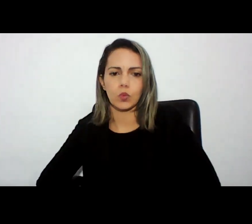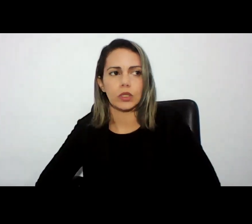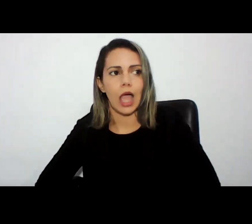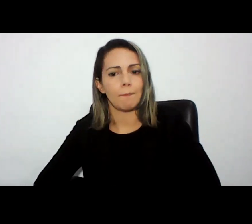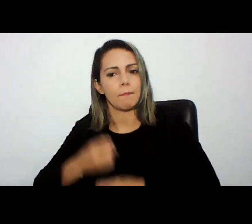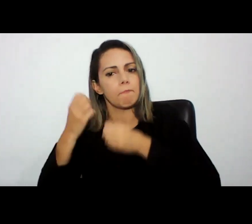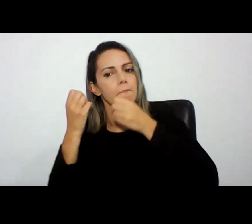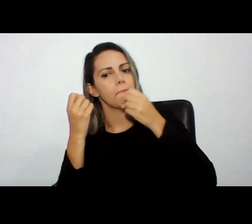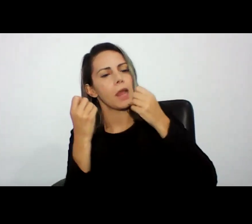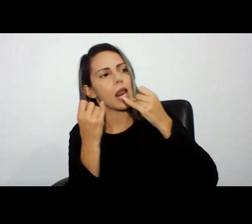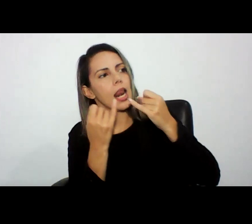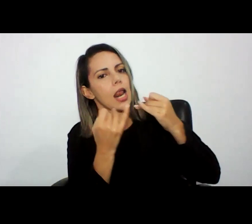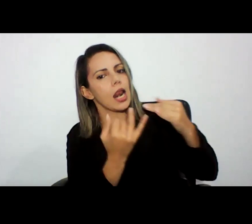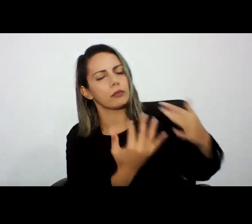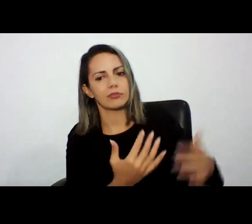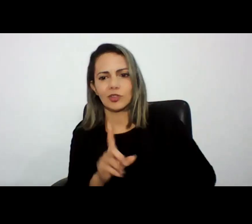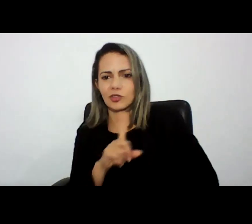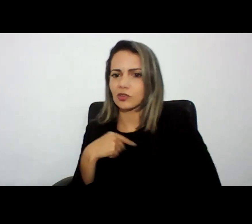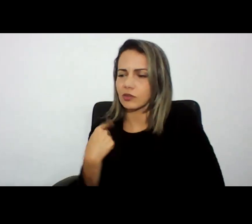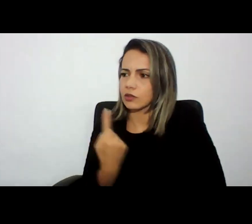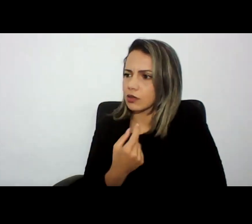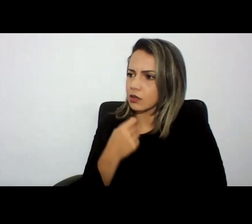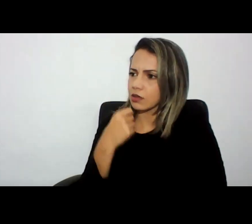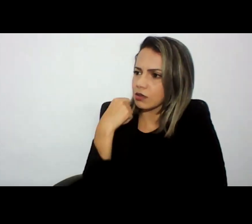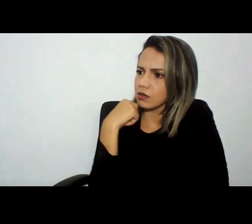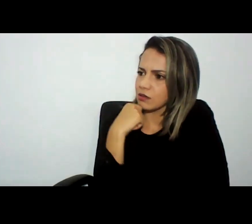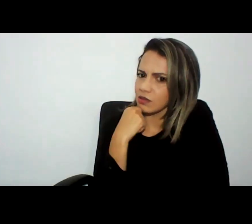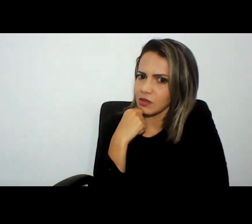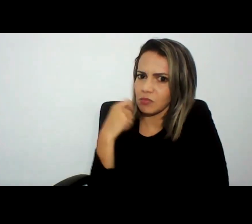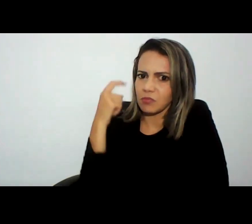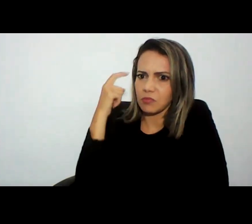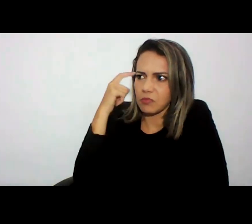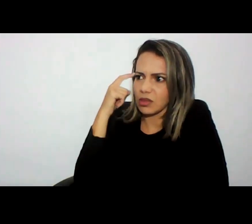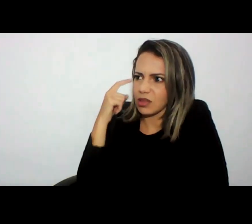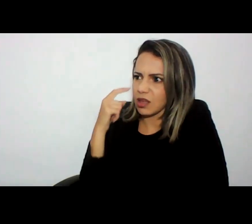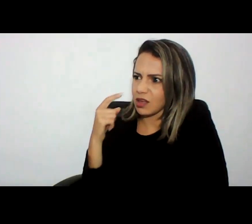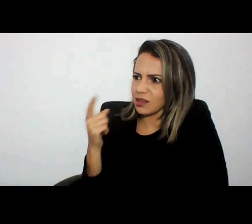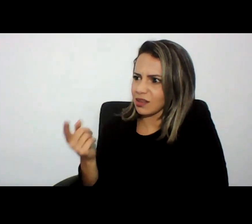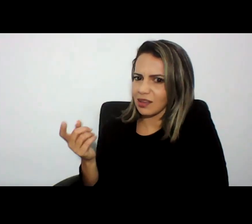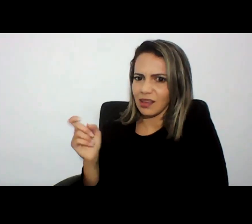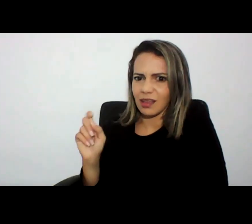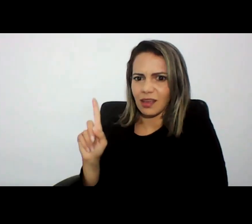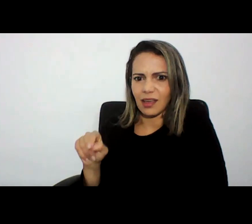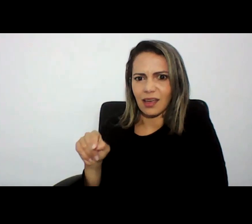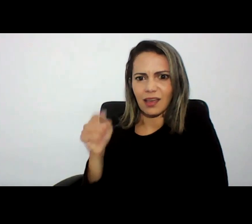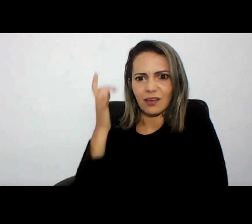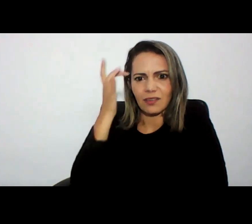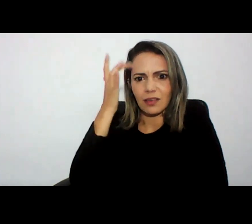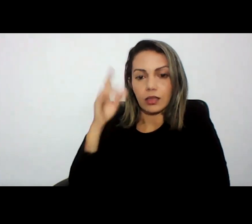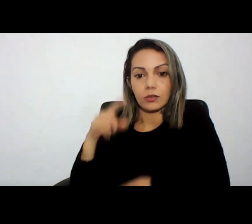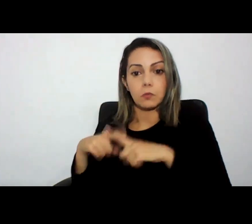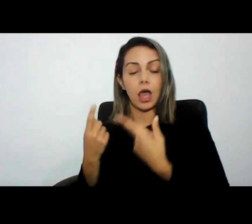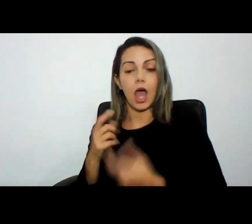nós né da nossa geração paramos para pensar caramba um negócio tão simples mas é tão não é é tão antinatural para a gente